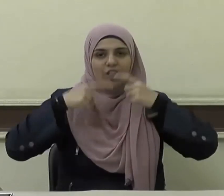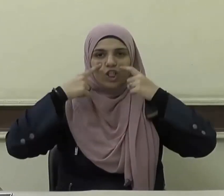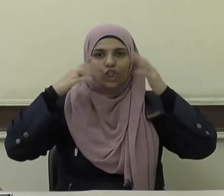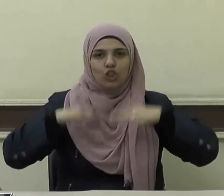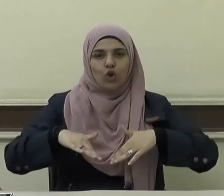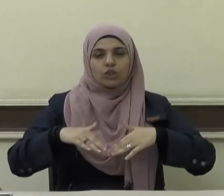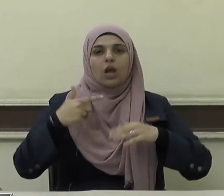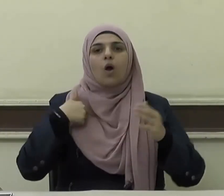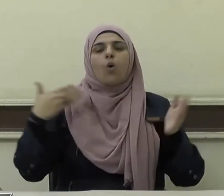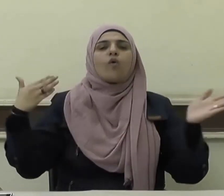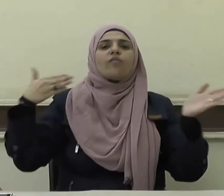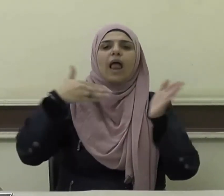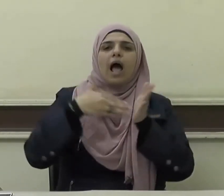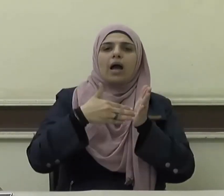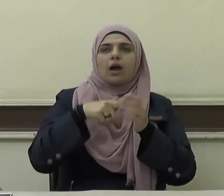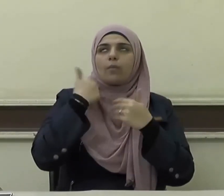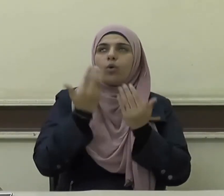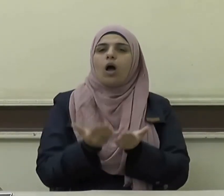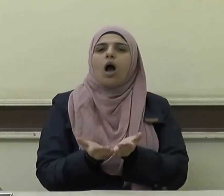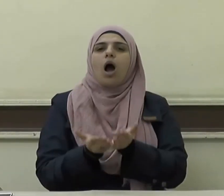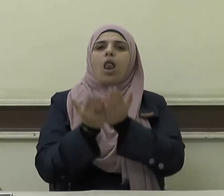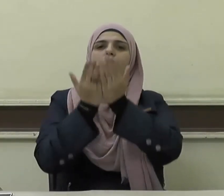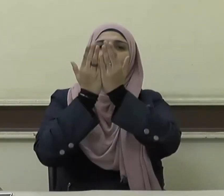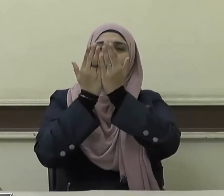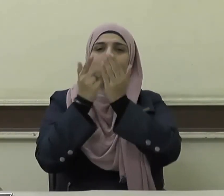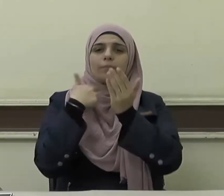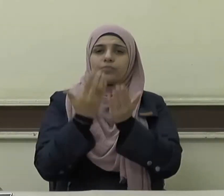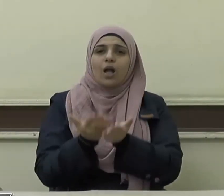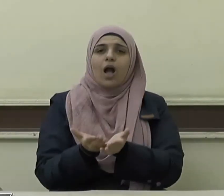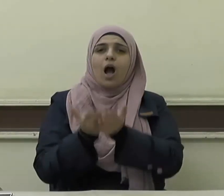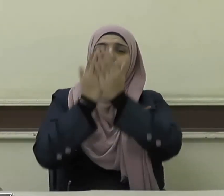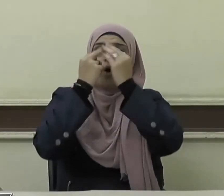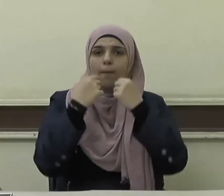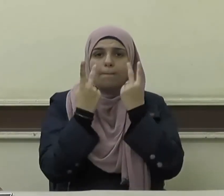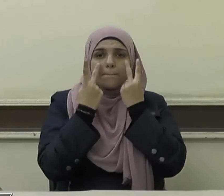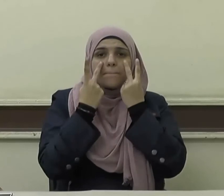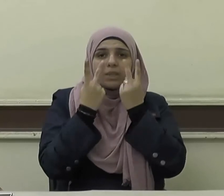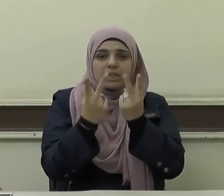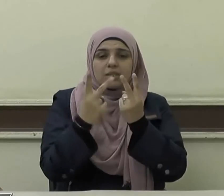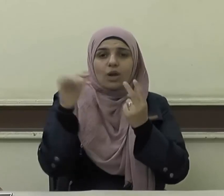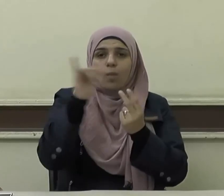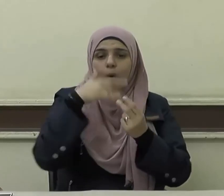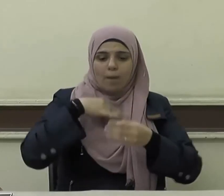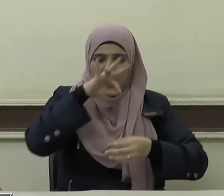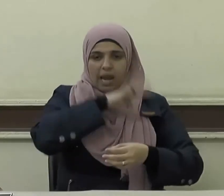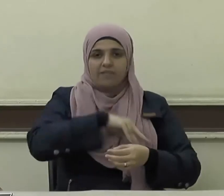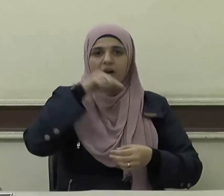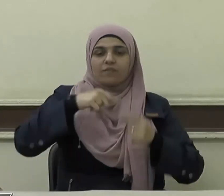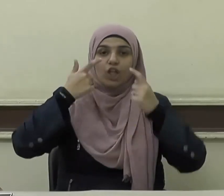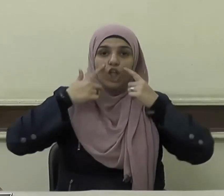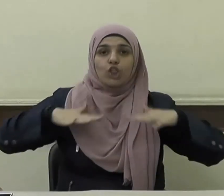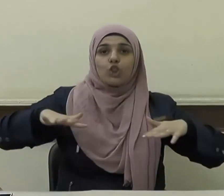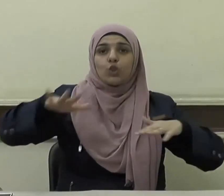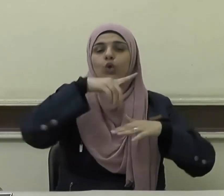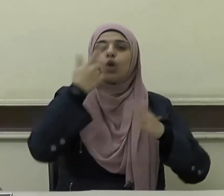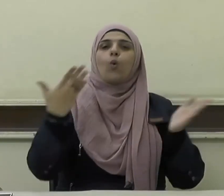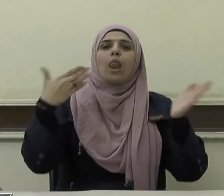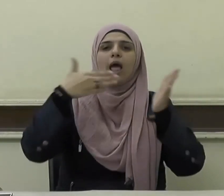دنيانا وأخرانا اللهم بصرنا بما ينفعنا في دنيانا